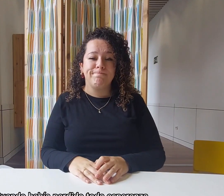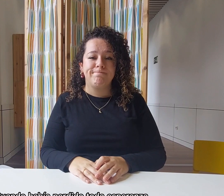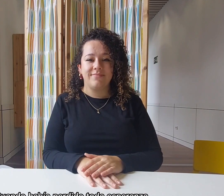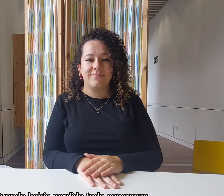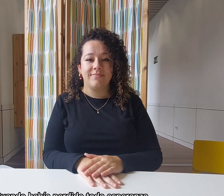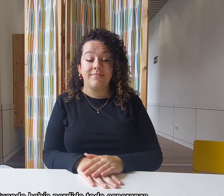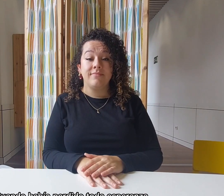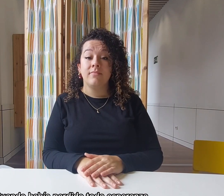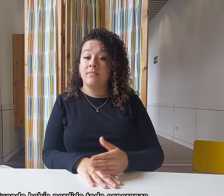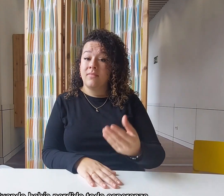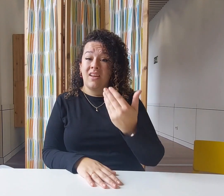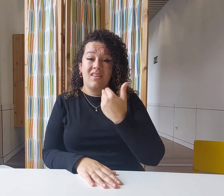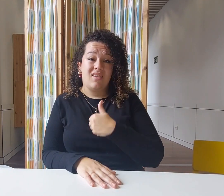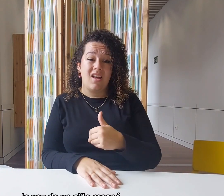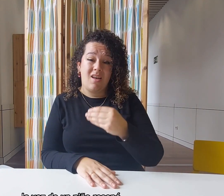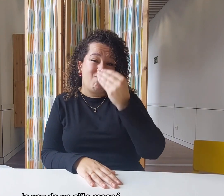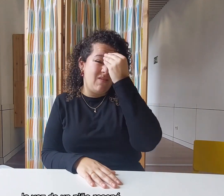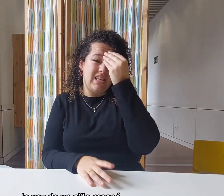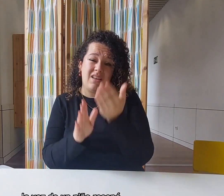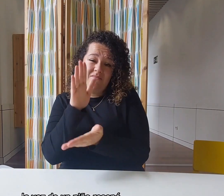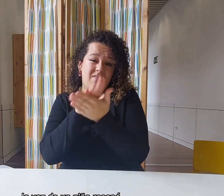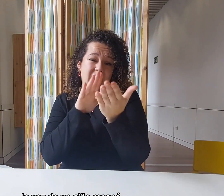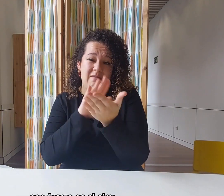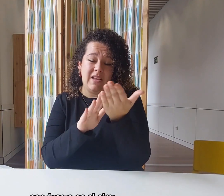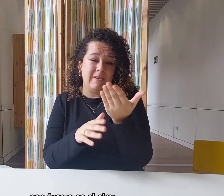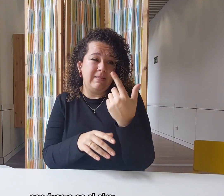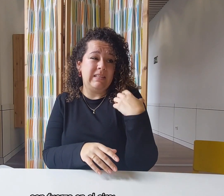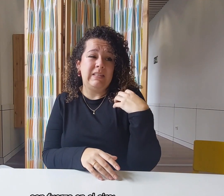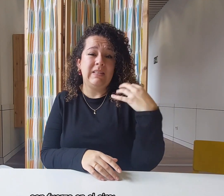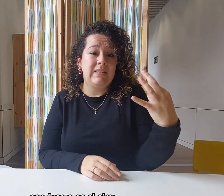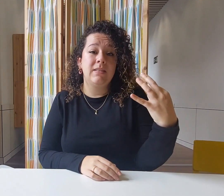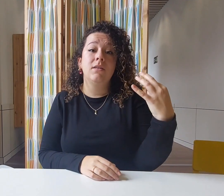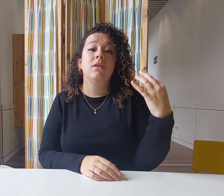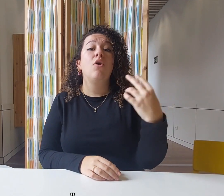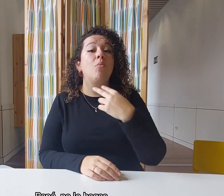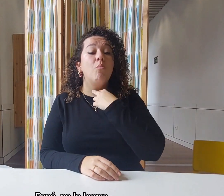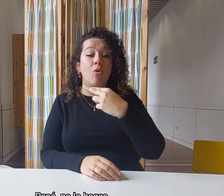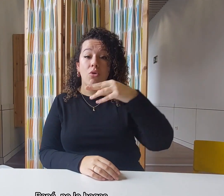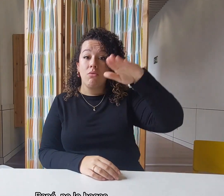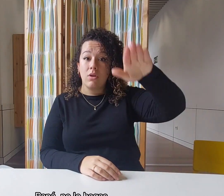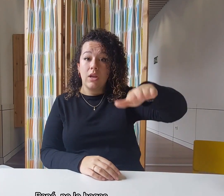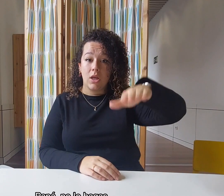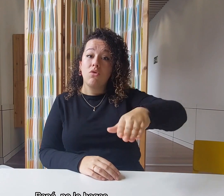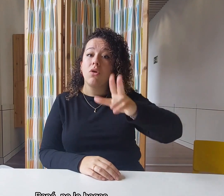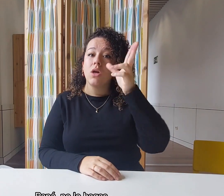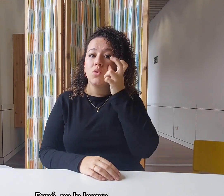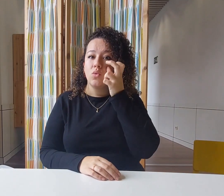perdido toda esperanza, la voz de un niño resonó con fuerza en el aire. ¡Papá, no lo hagas!